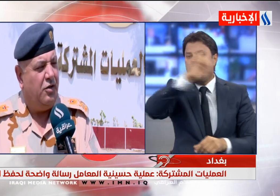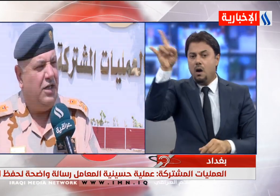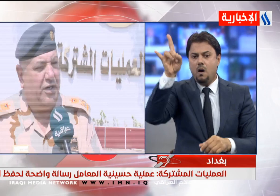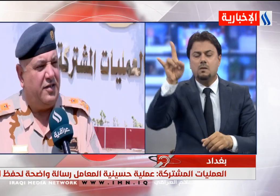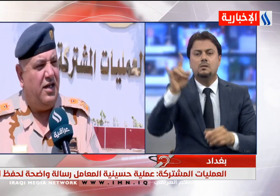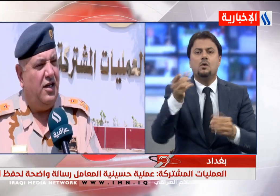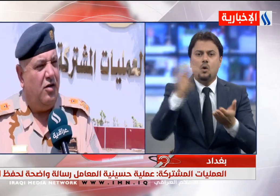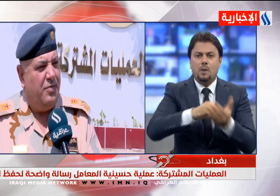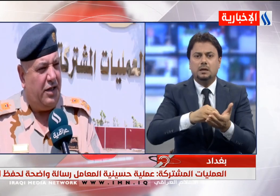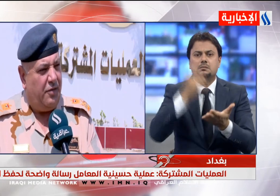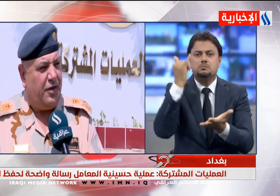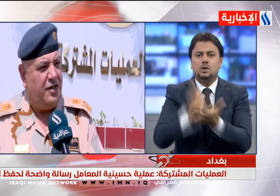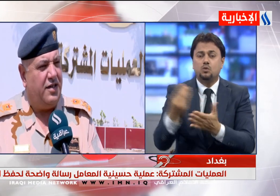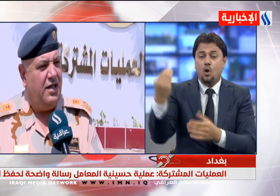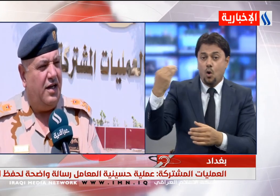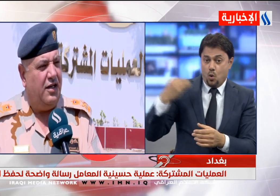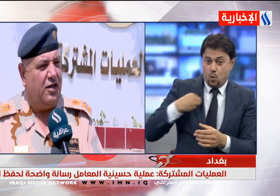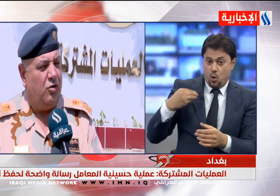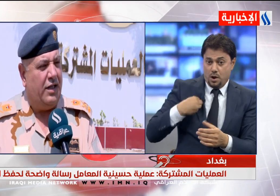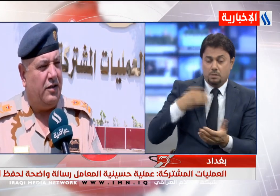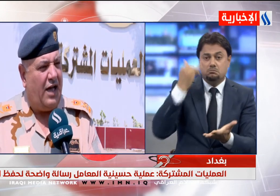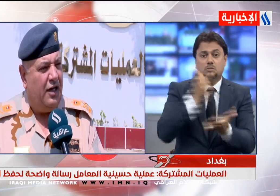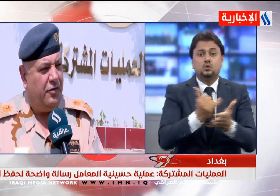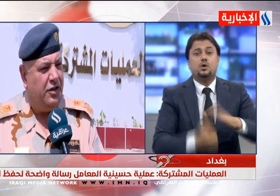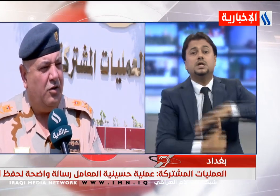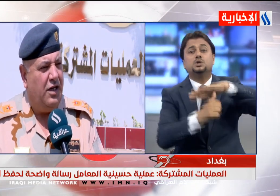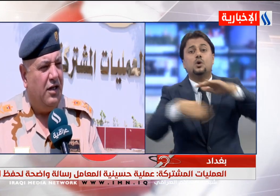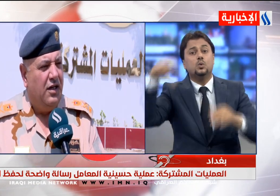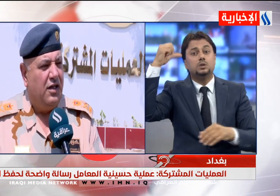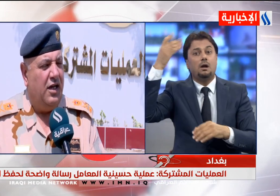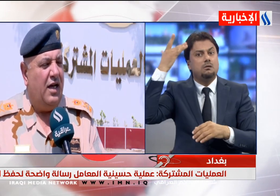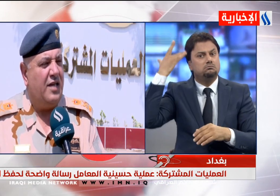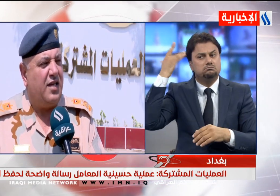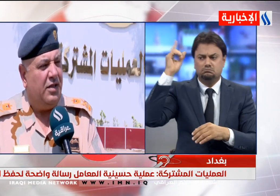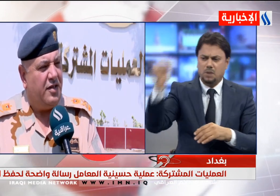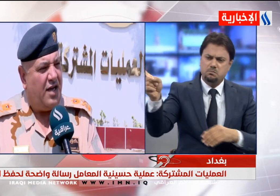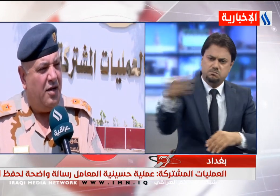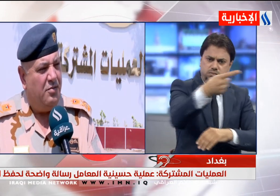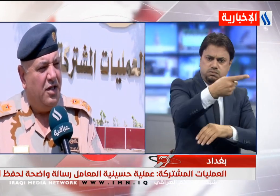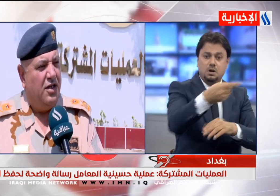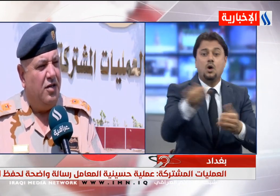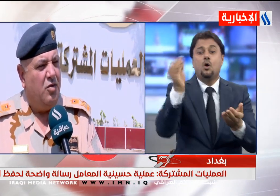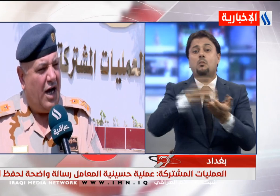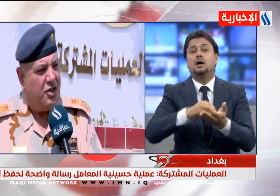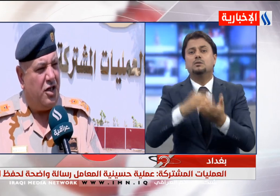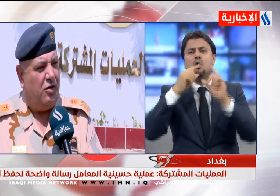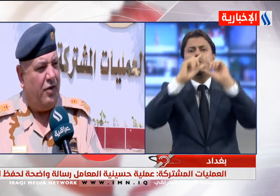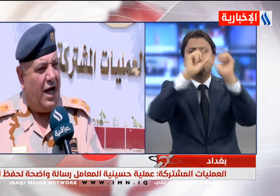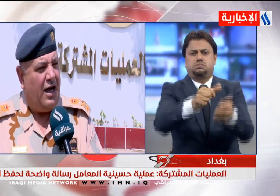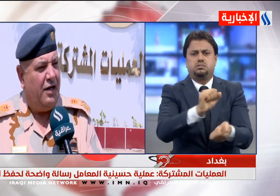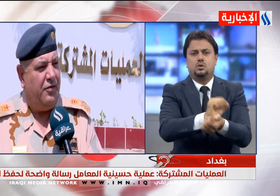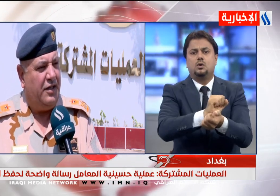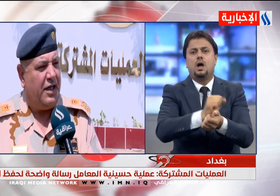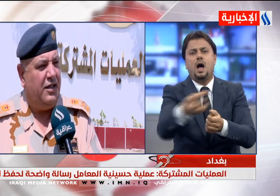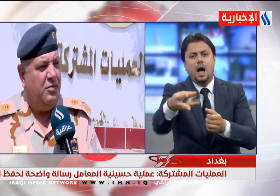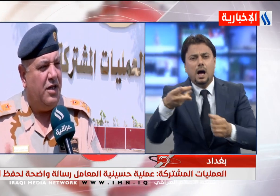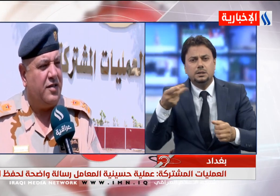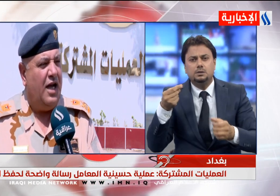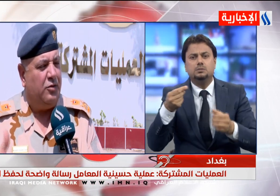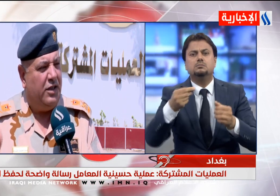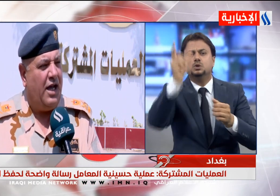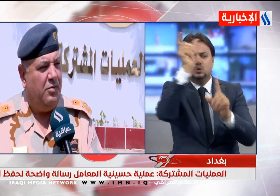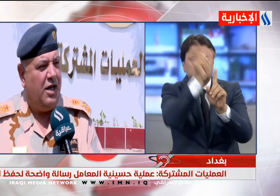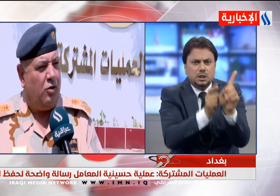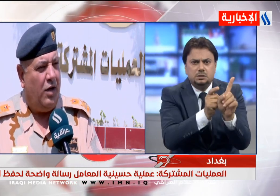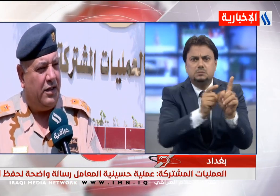تمت بتوجيه من القائد العام للقوات المسلحة وأسفر التعاني القبض على عدد من الأشخاص والعثور